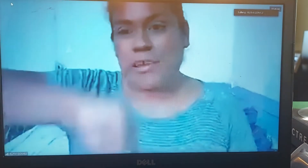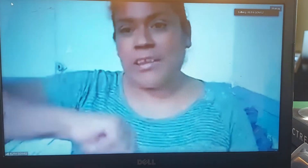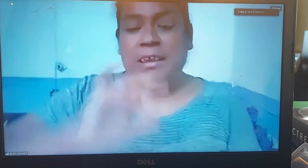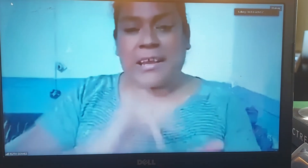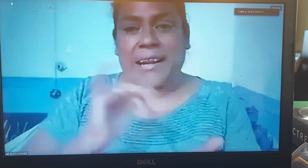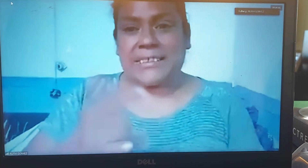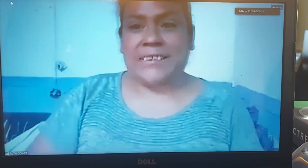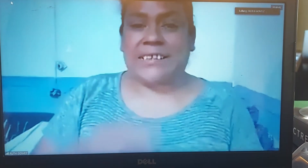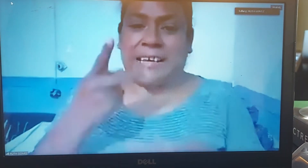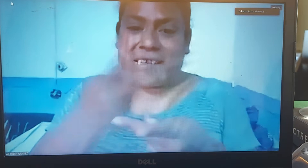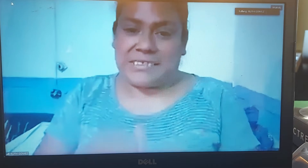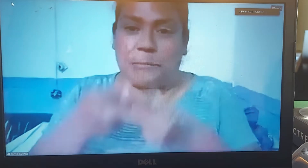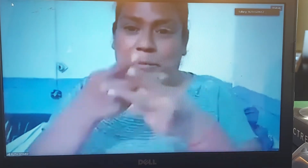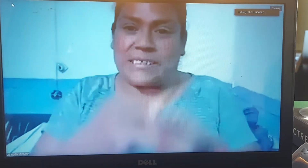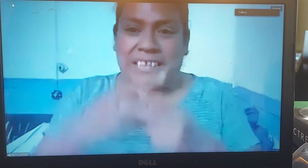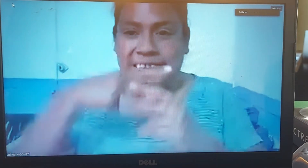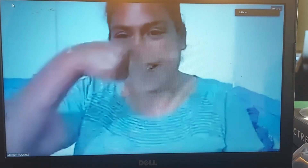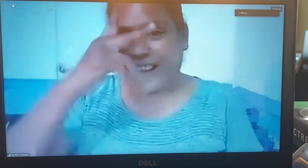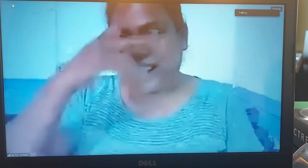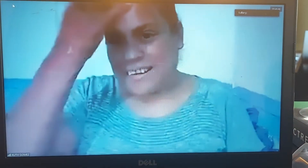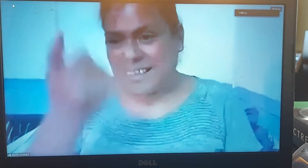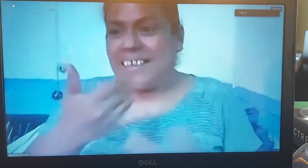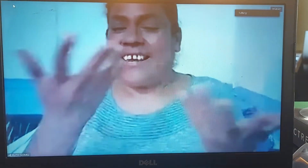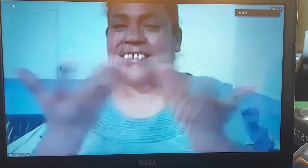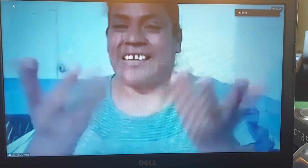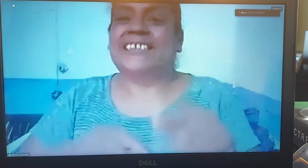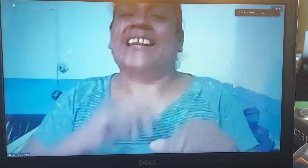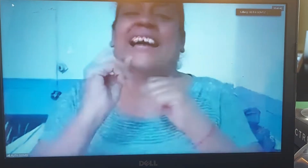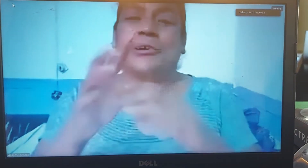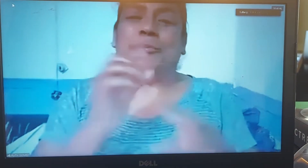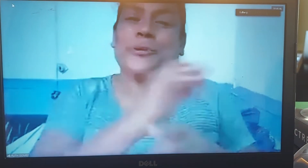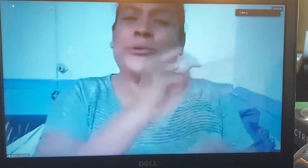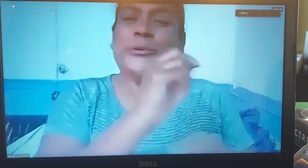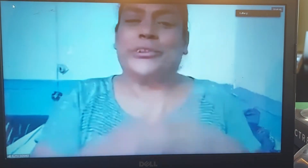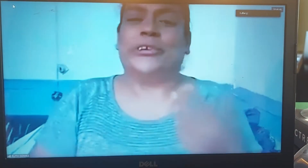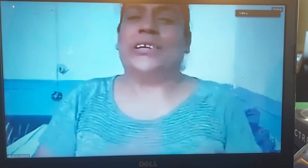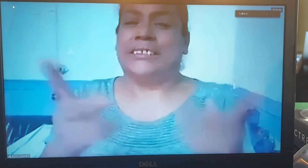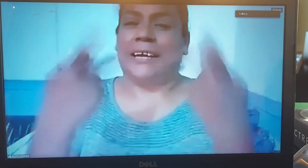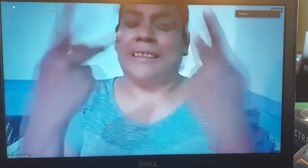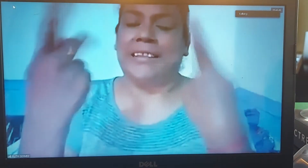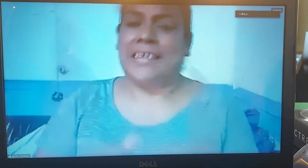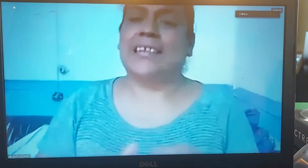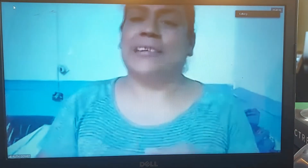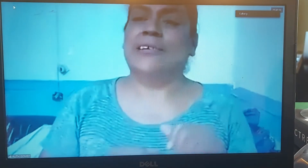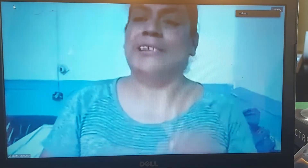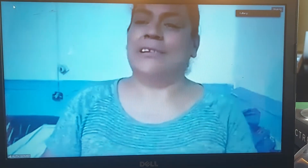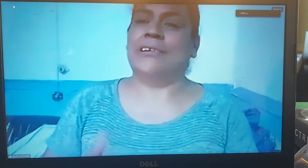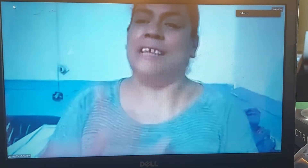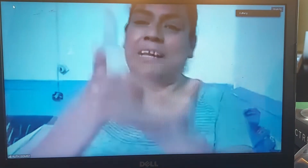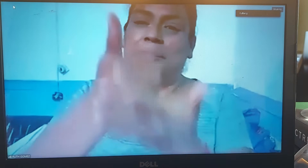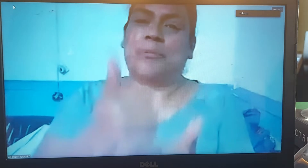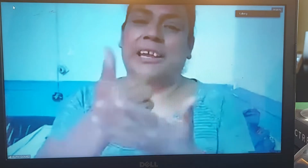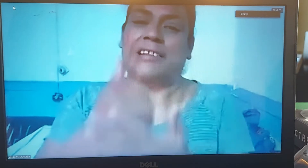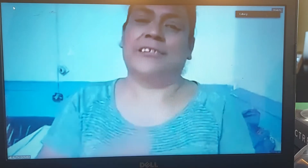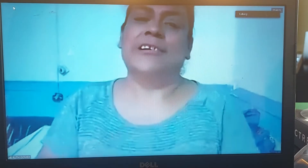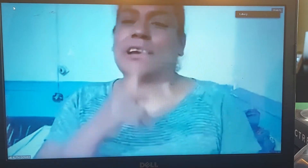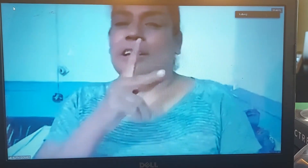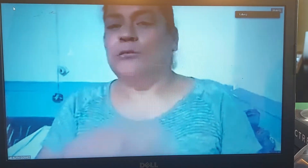gracias a que ha sido paciente Cali que está entregando producto, está vendiendo, lo están apoyando su